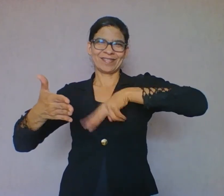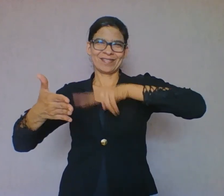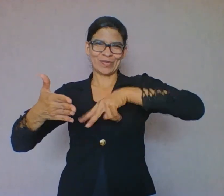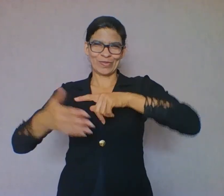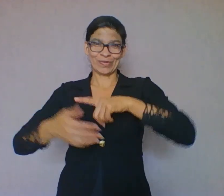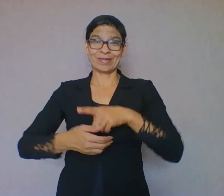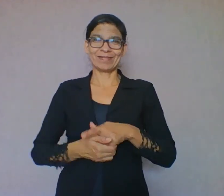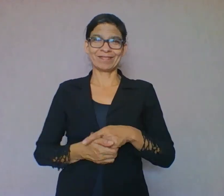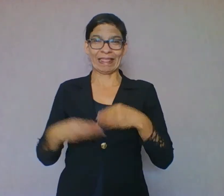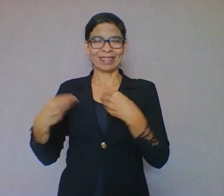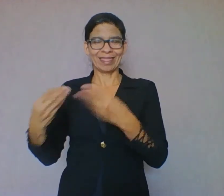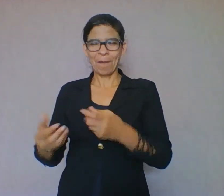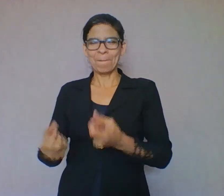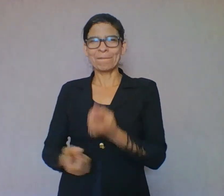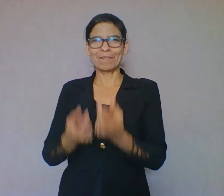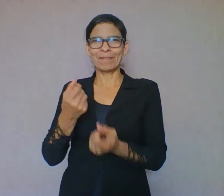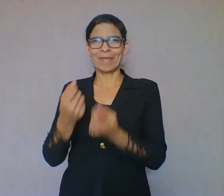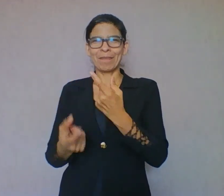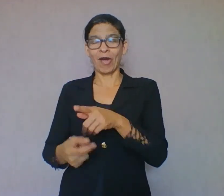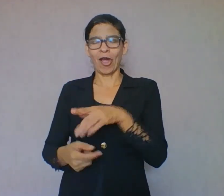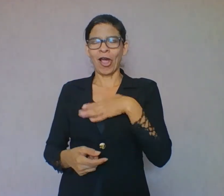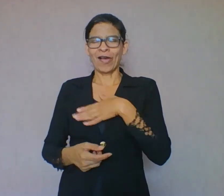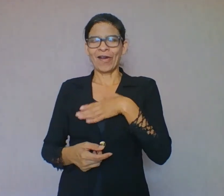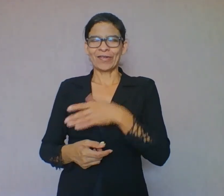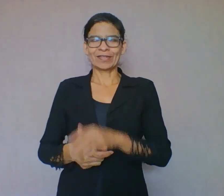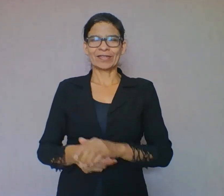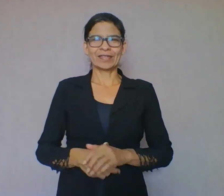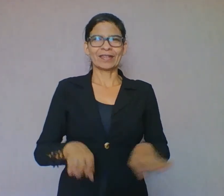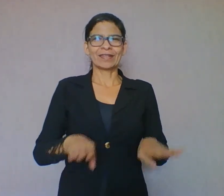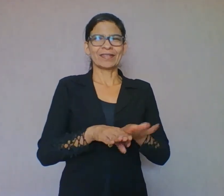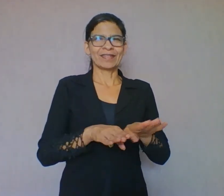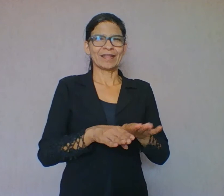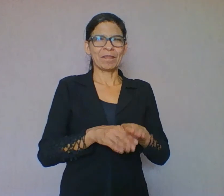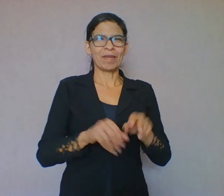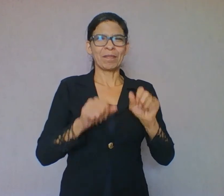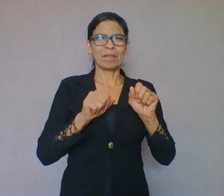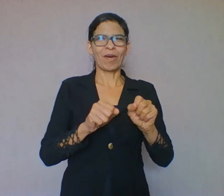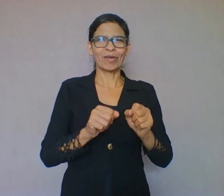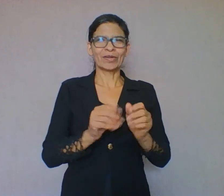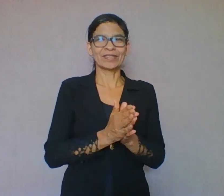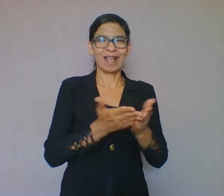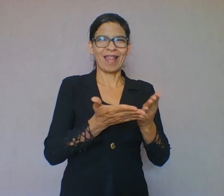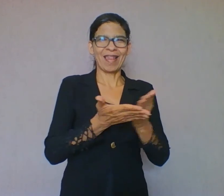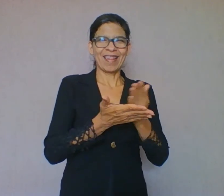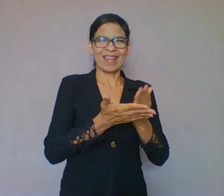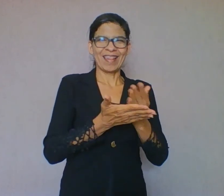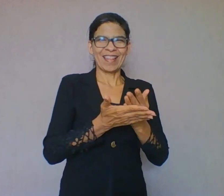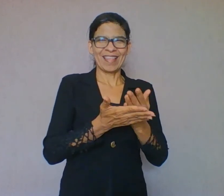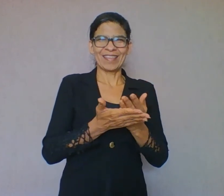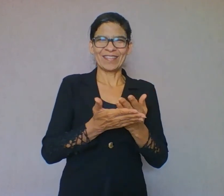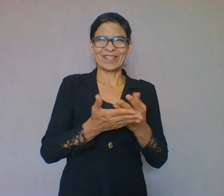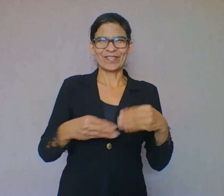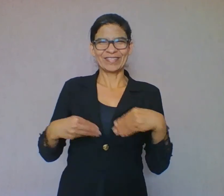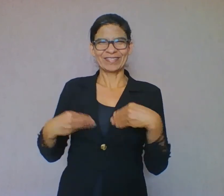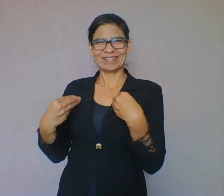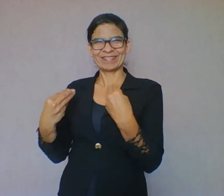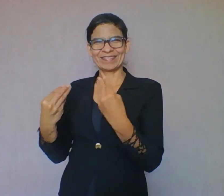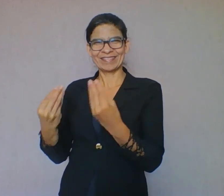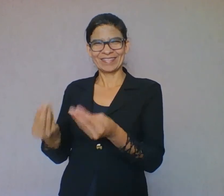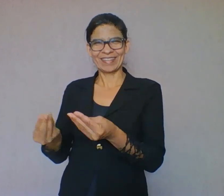Sexto, comente o livro com ele e o incentive a contar a história a alguém. E até mesmo recontar a